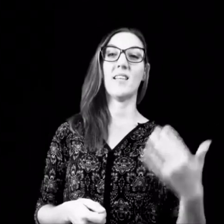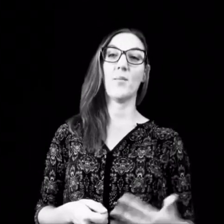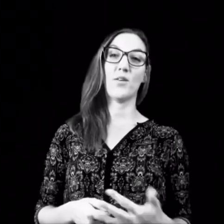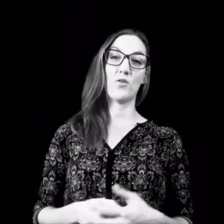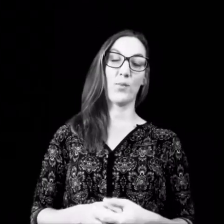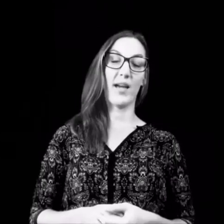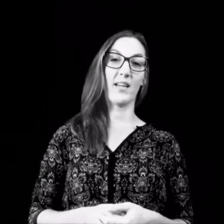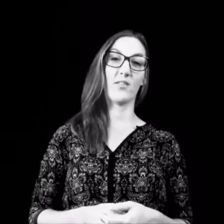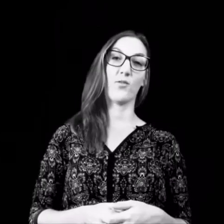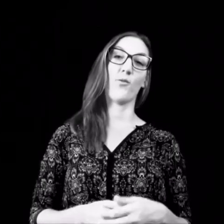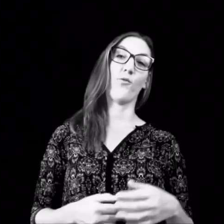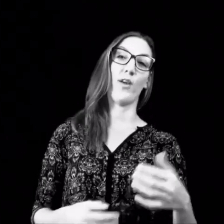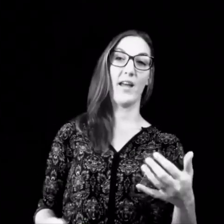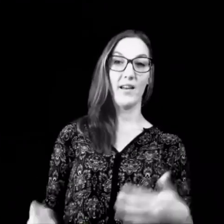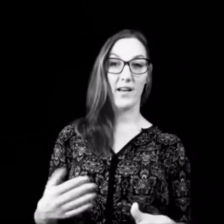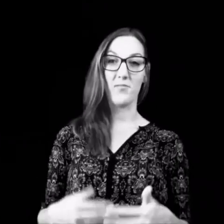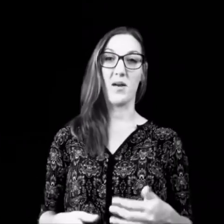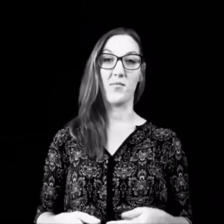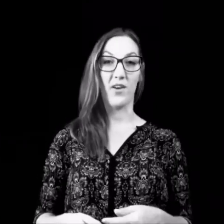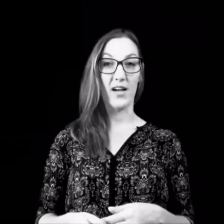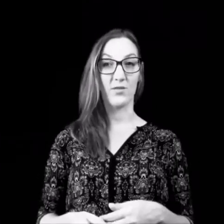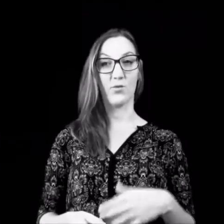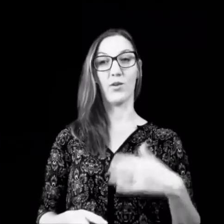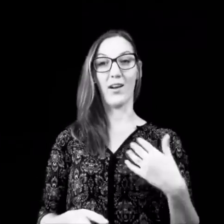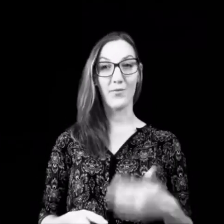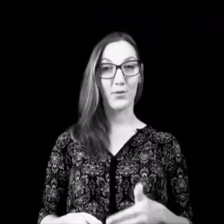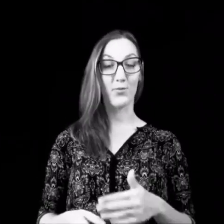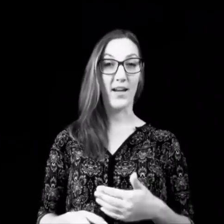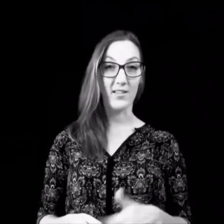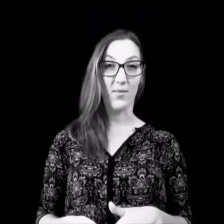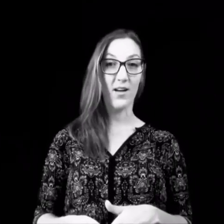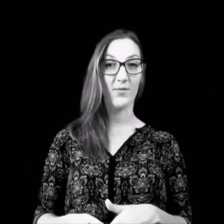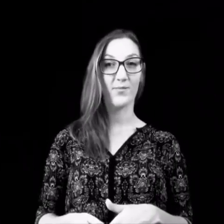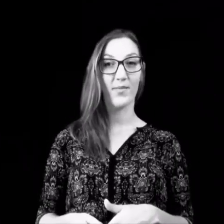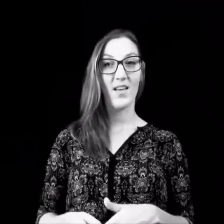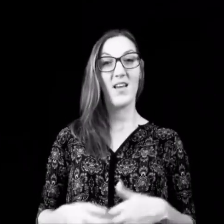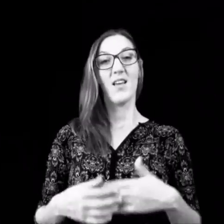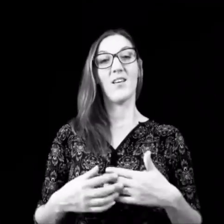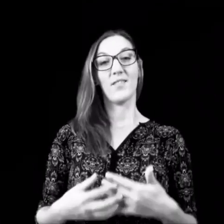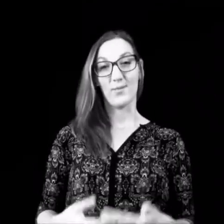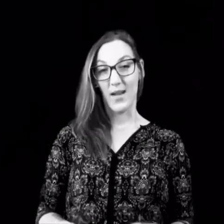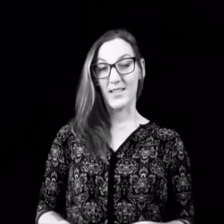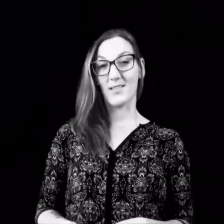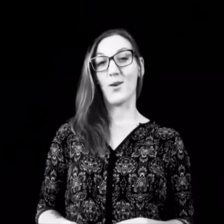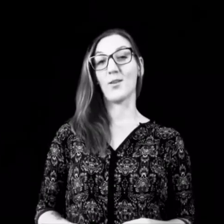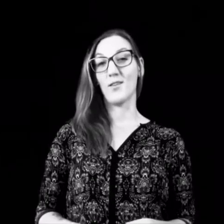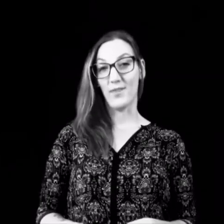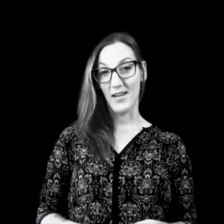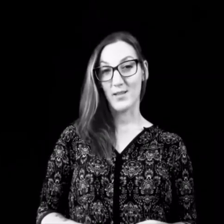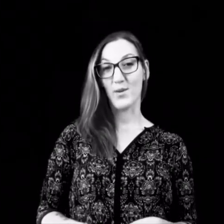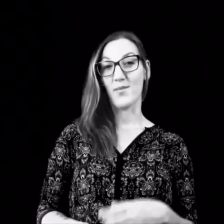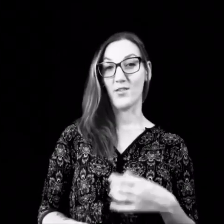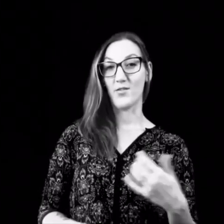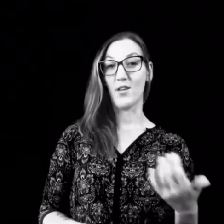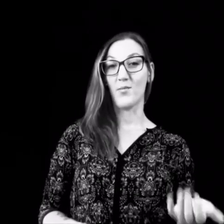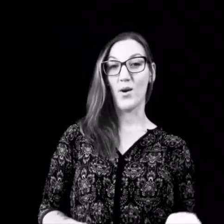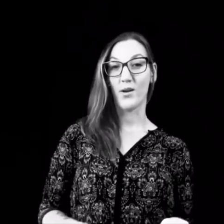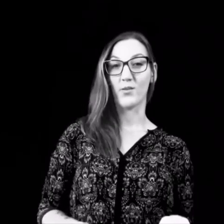dementsprechend verändere in meinem Verhalten, sondern einfach so weitermache, was meistens auch der Fall ist bei Menschen, die in Burnout